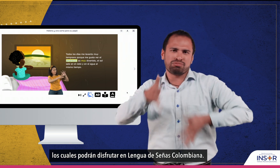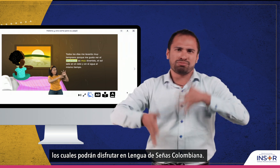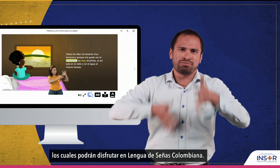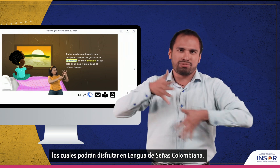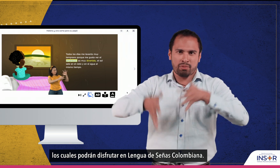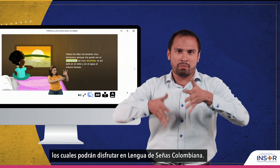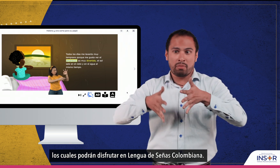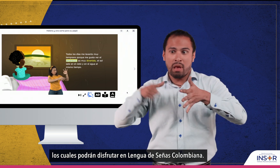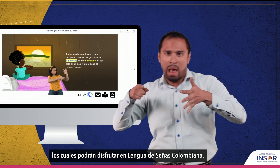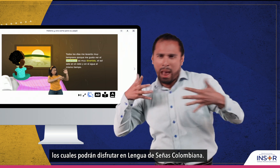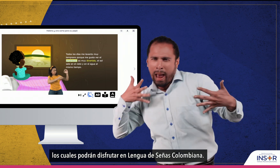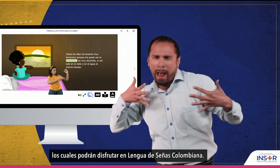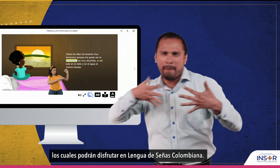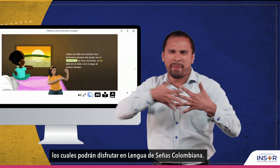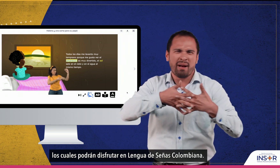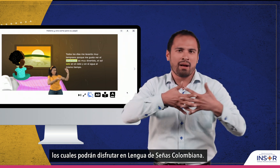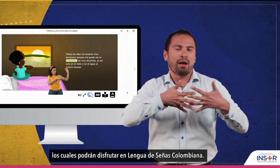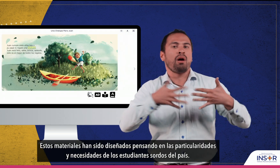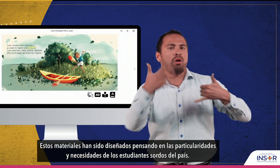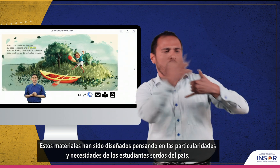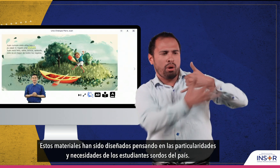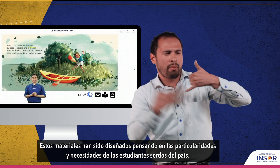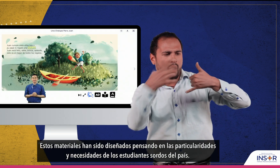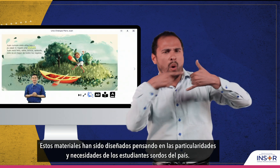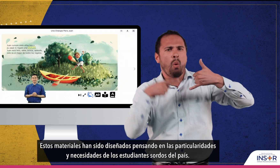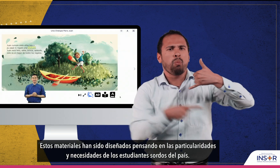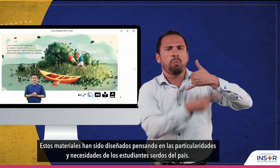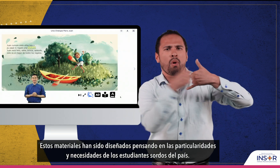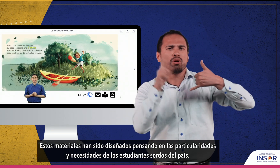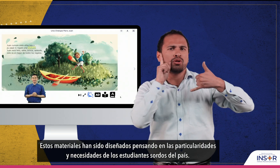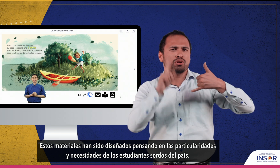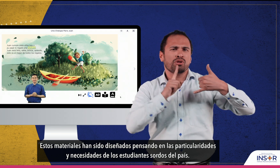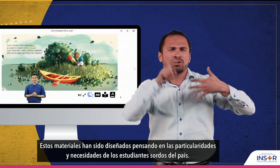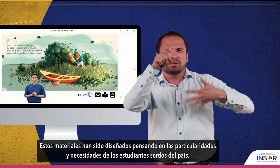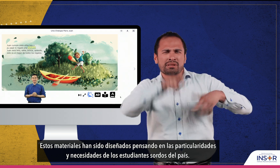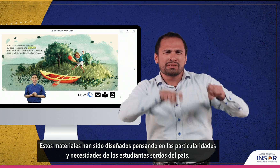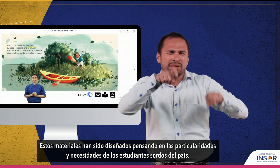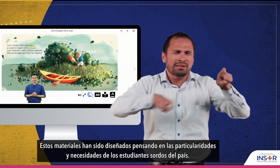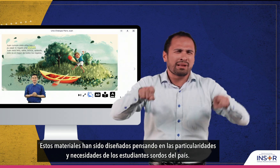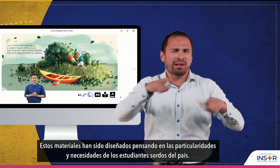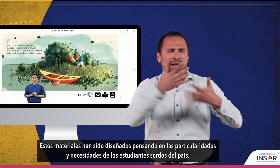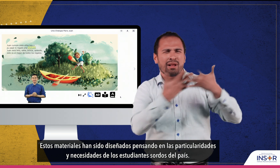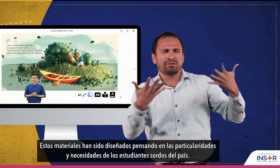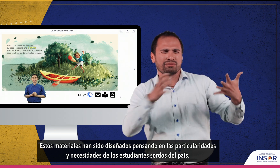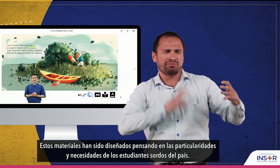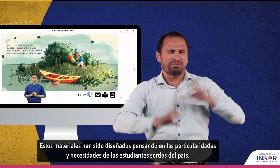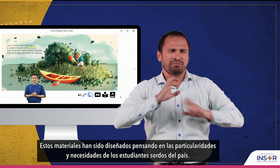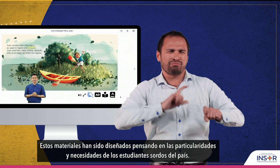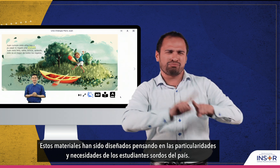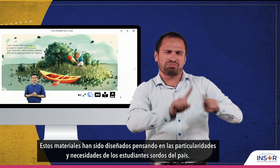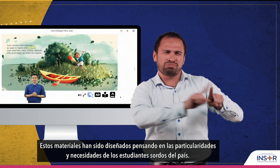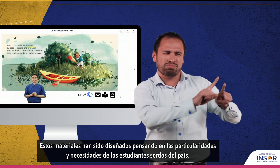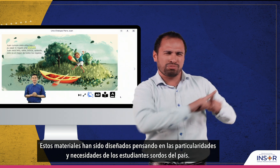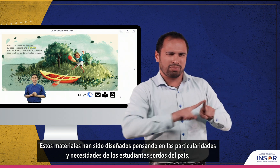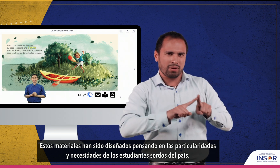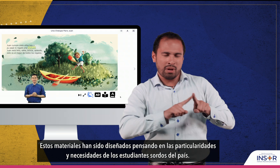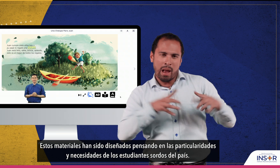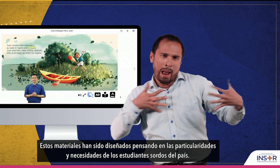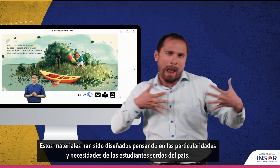disfrutar en lengua de señas colombiana. Estos materiales han sido diseñados pensando en las particularidades y necesidades